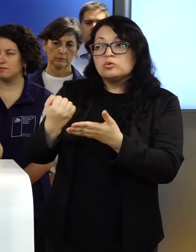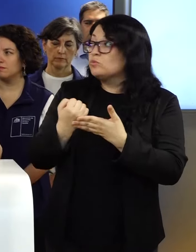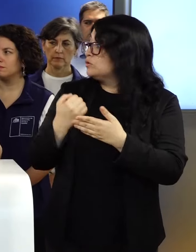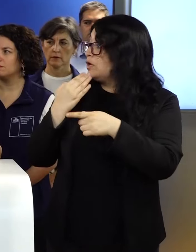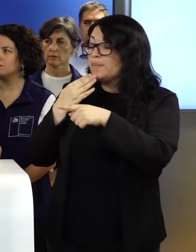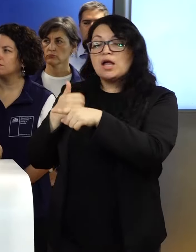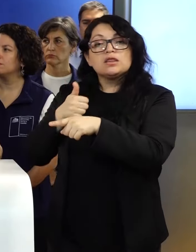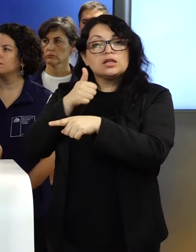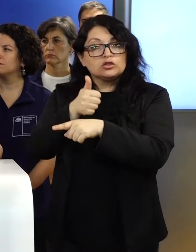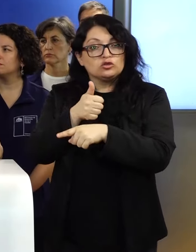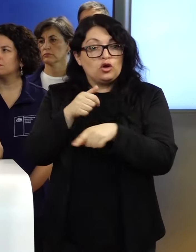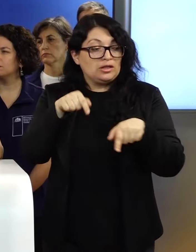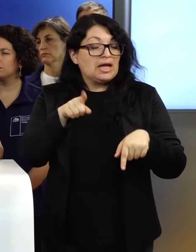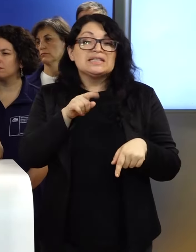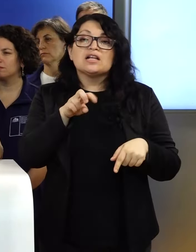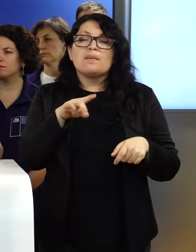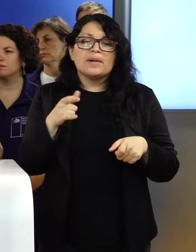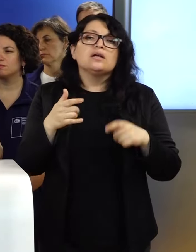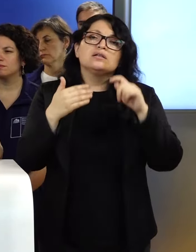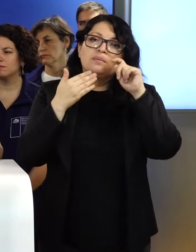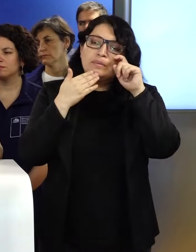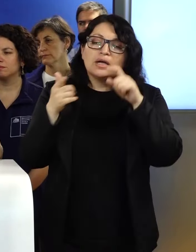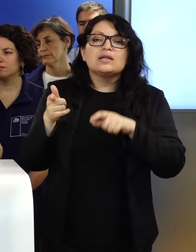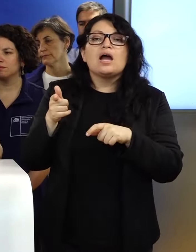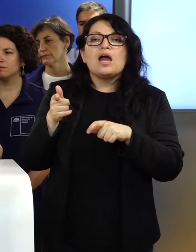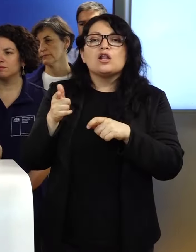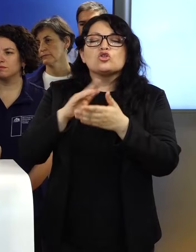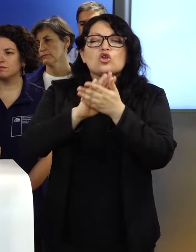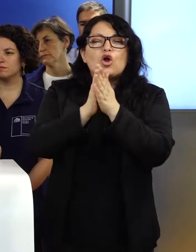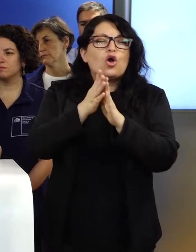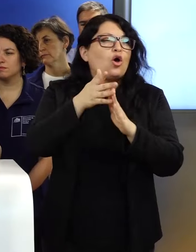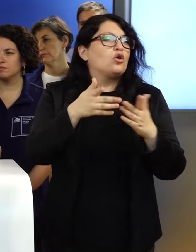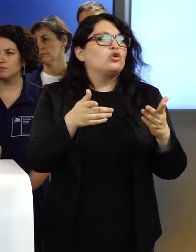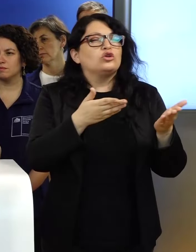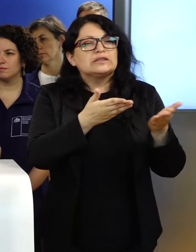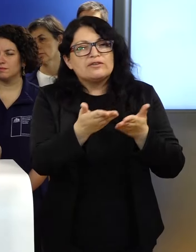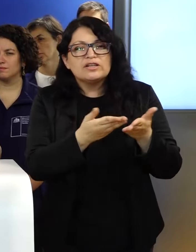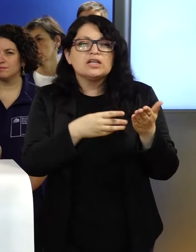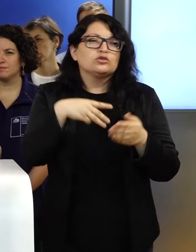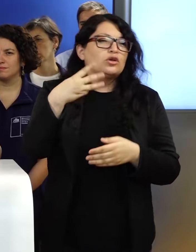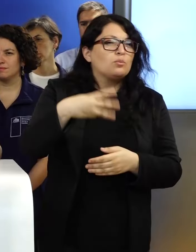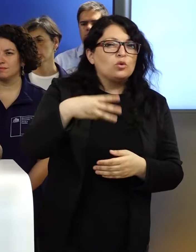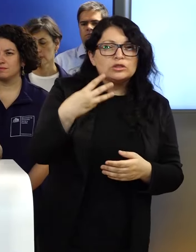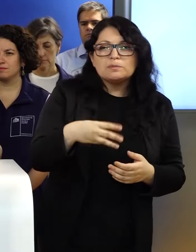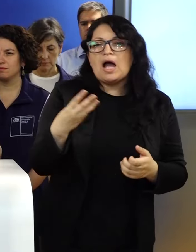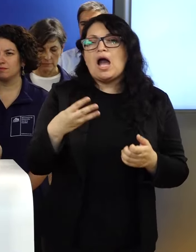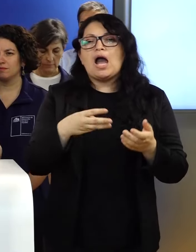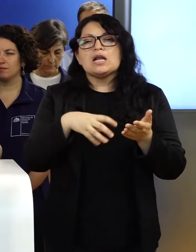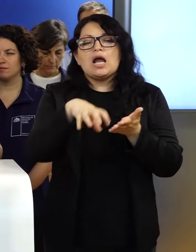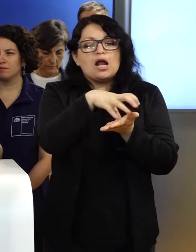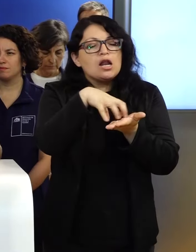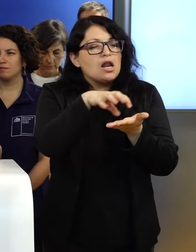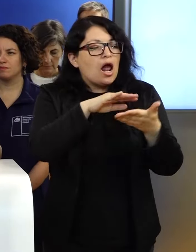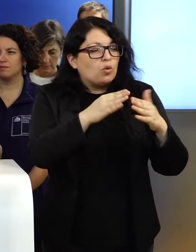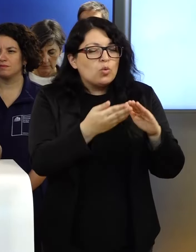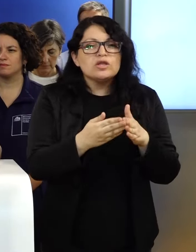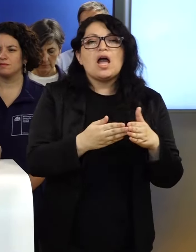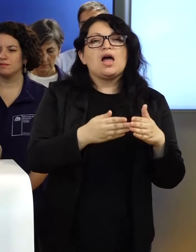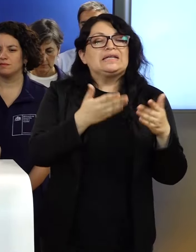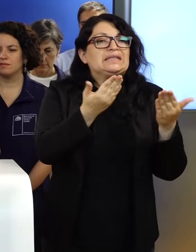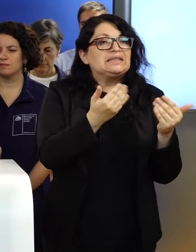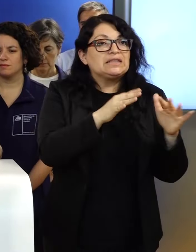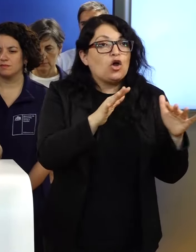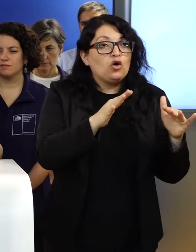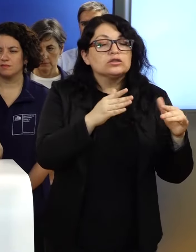de Senapred va a ser el encargado de recibir las distintas solicitudes que haya de los servicios, las municipalidades, las comunidades para hacer